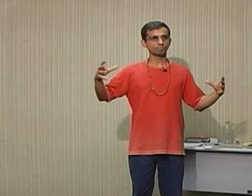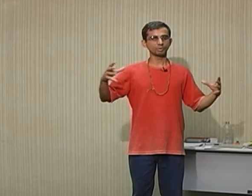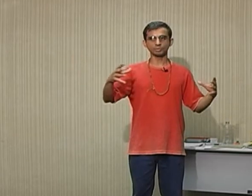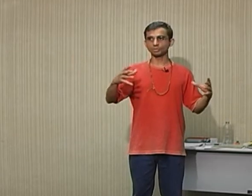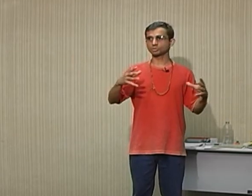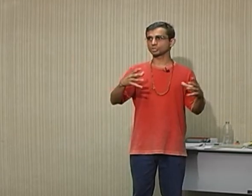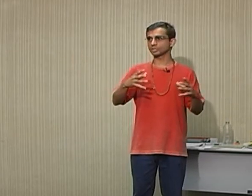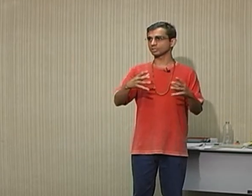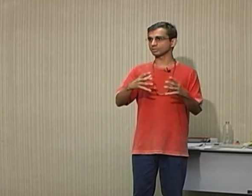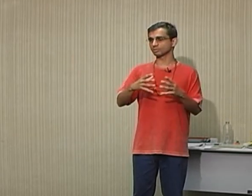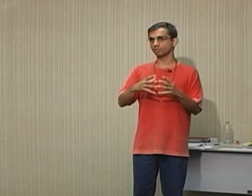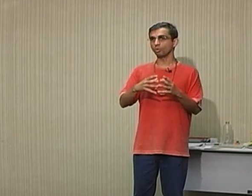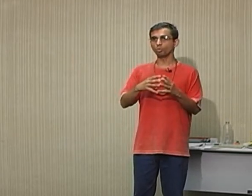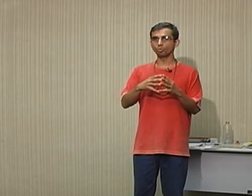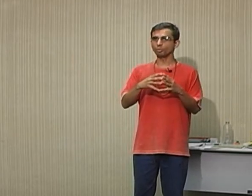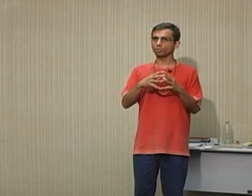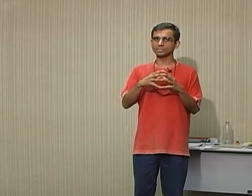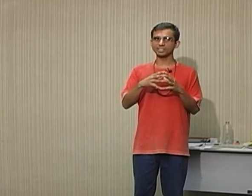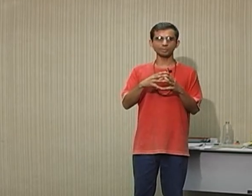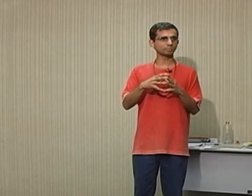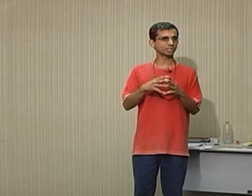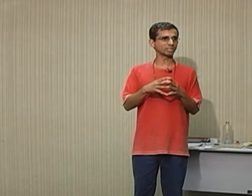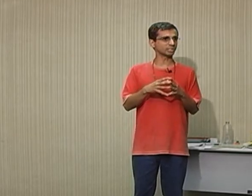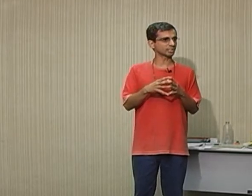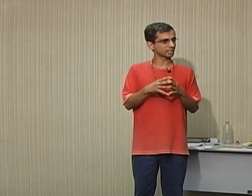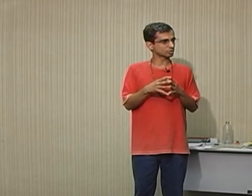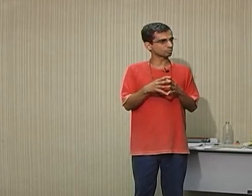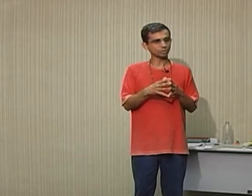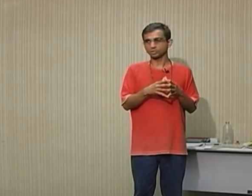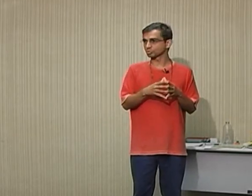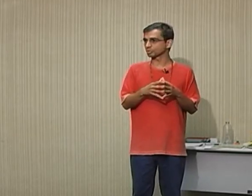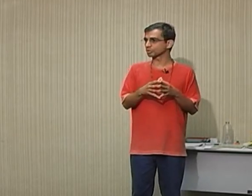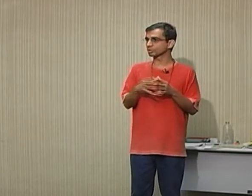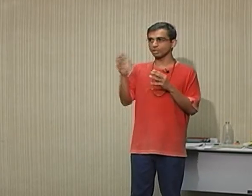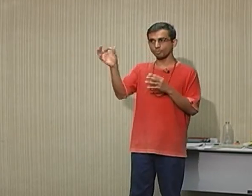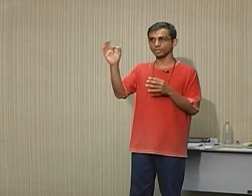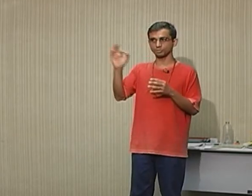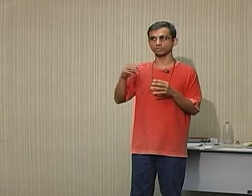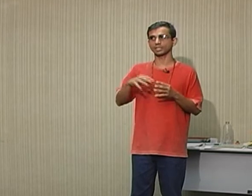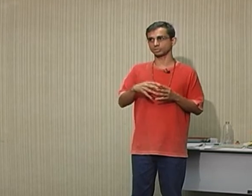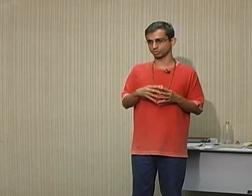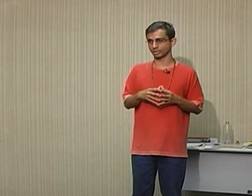primeiro tinha uma coisinha bem pequenininha, que era tipo um resumo, aquilo que não pode faltar na história.